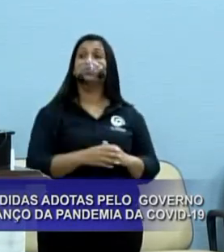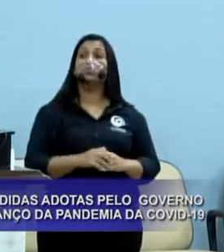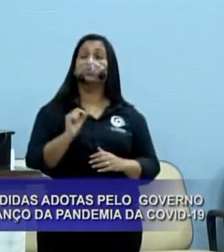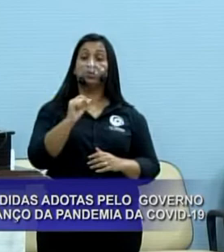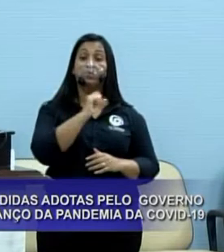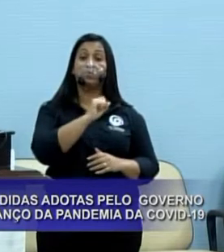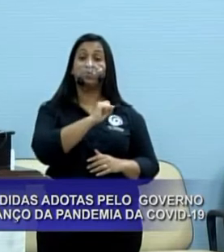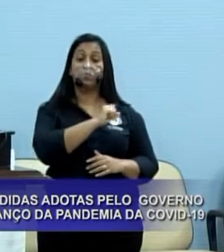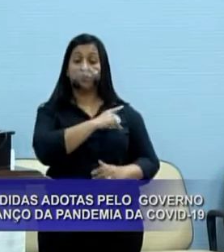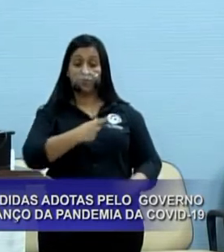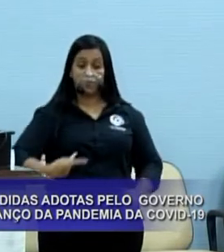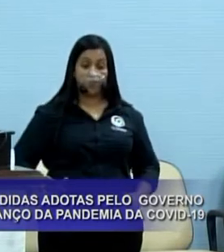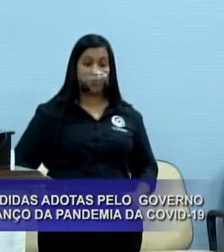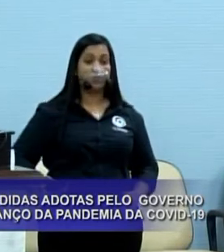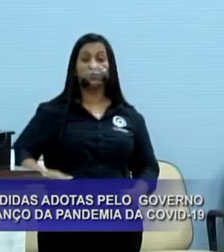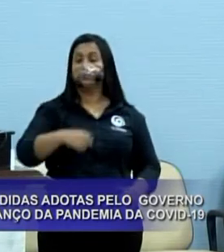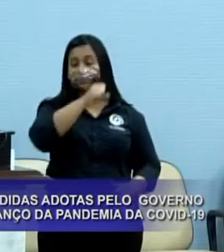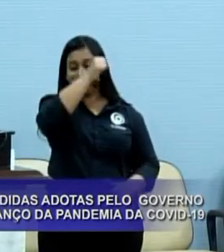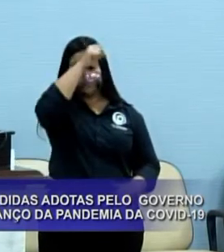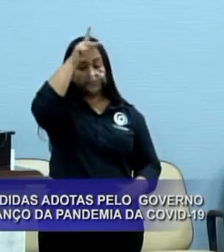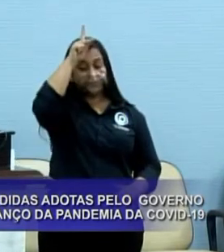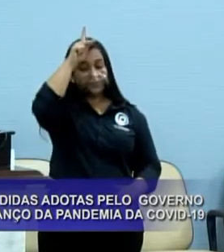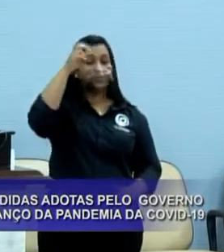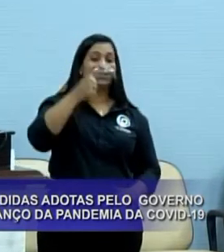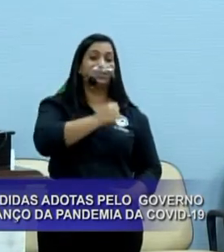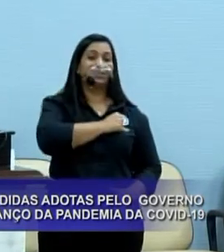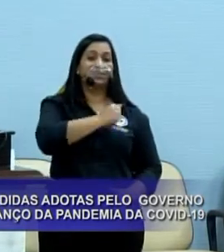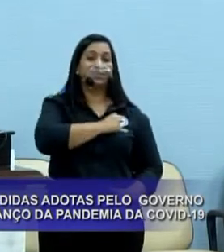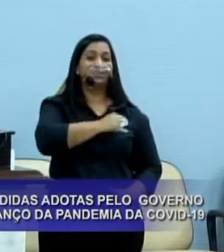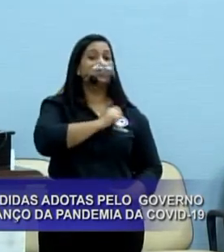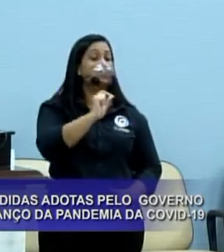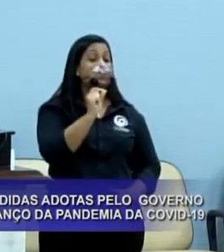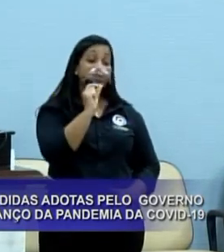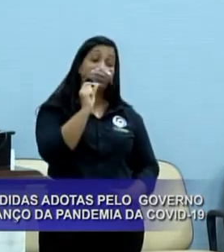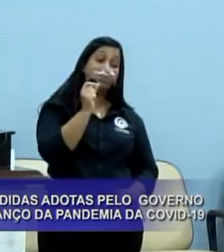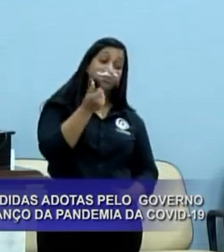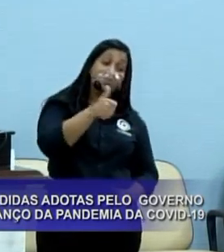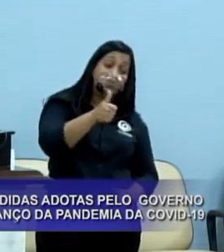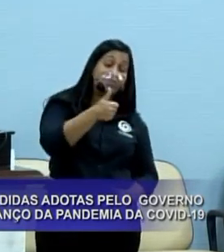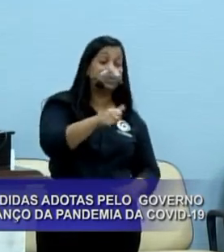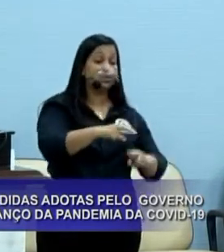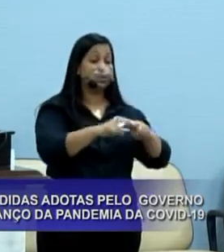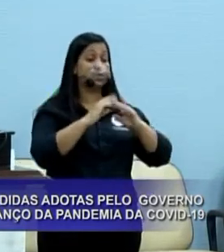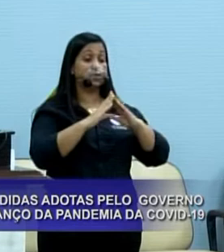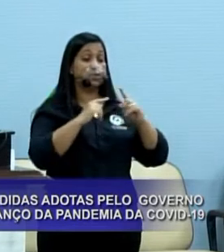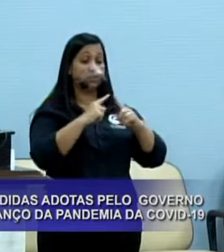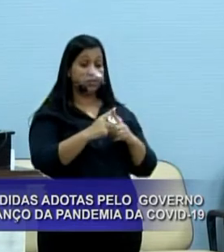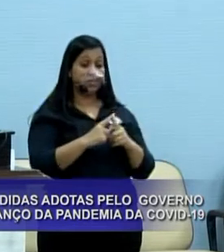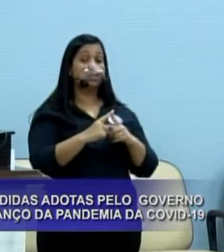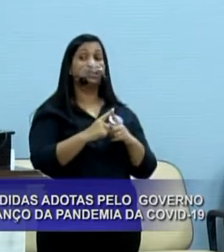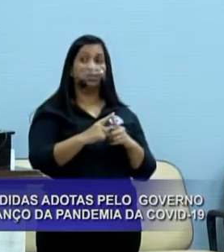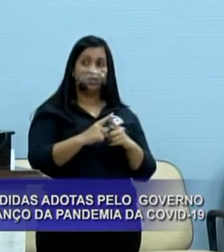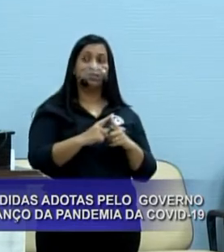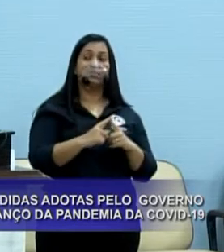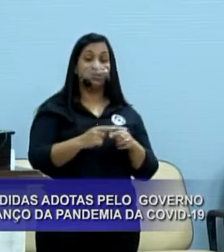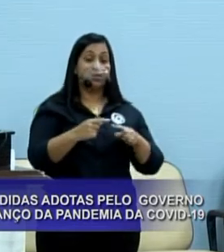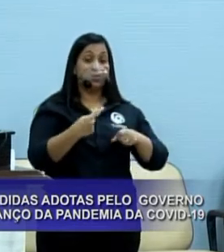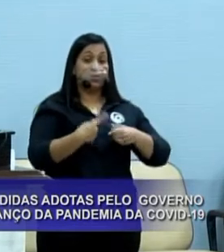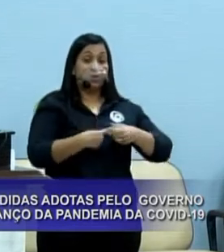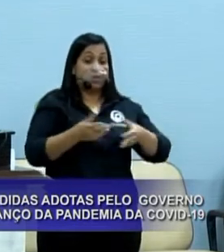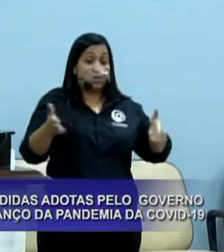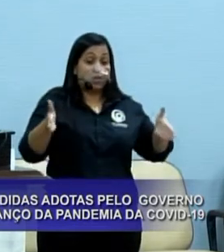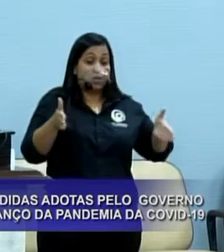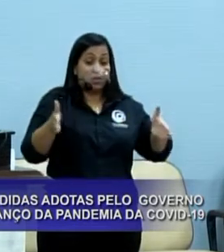hoje, ao comitê de contingenciamento, que seja revista a questão das igrejas, porque nós entendemos que nesse momento,